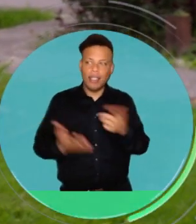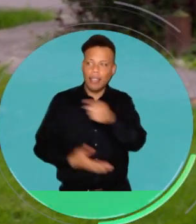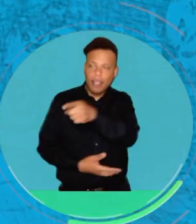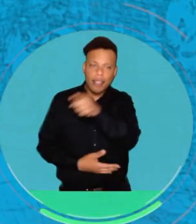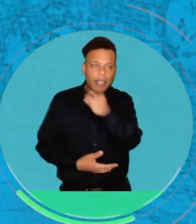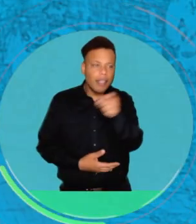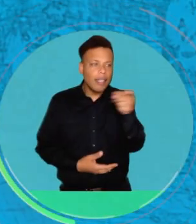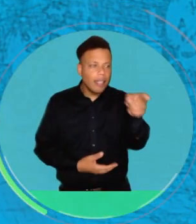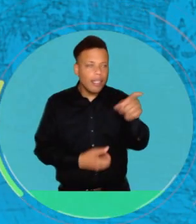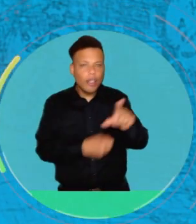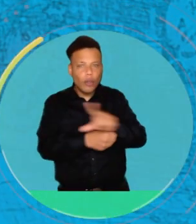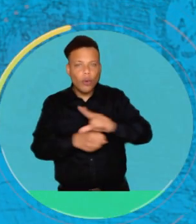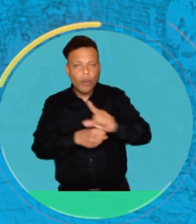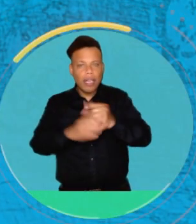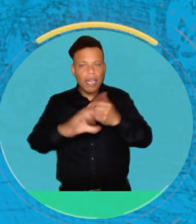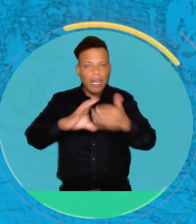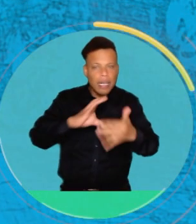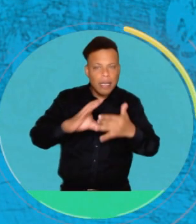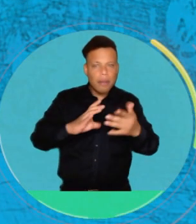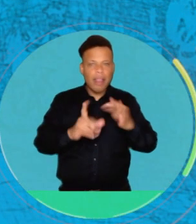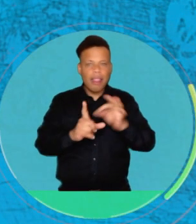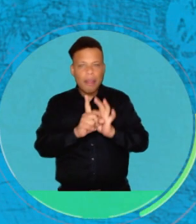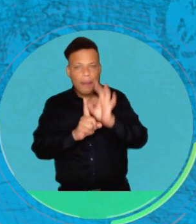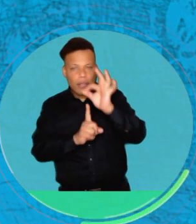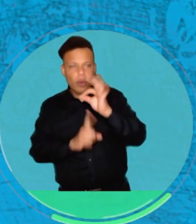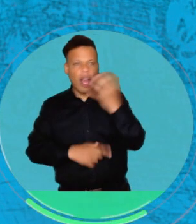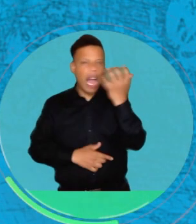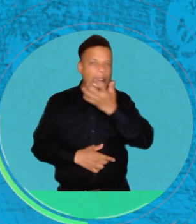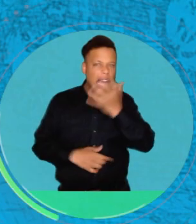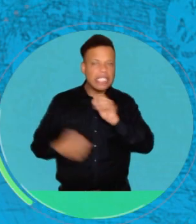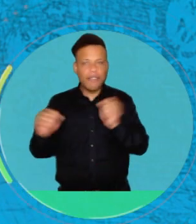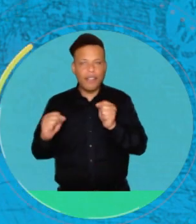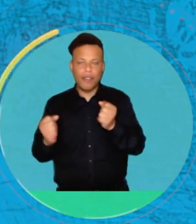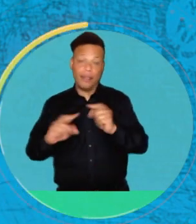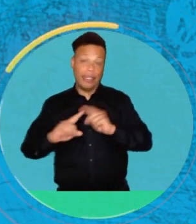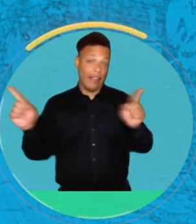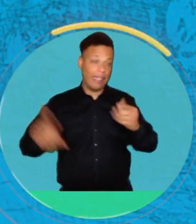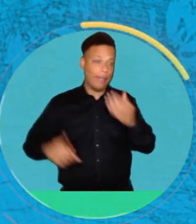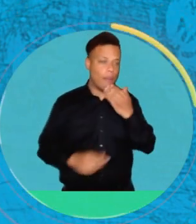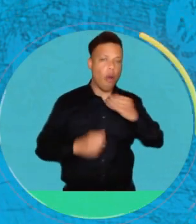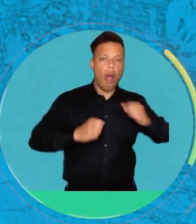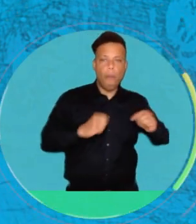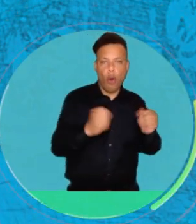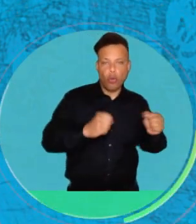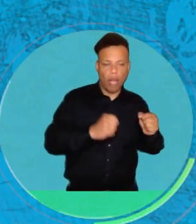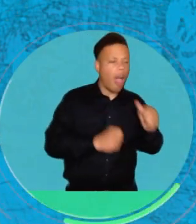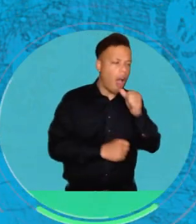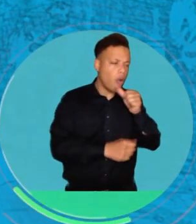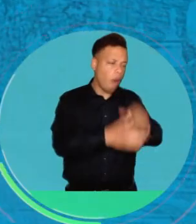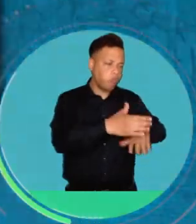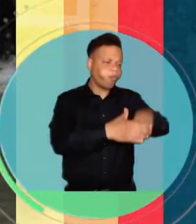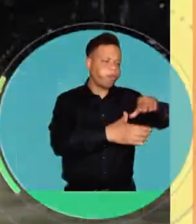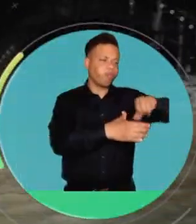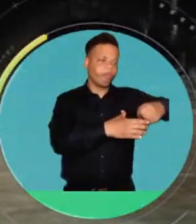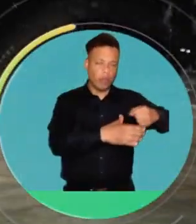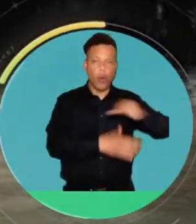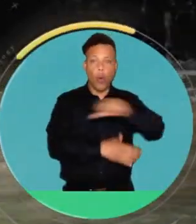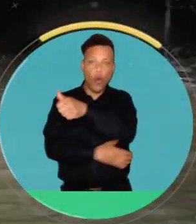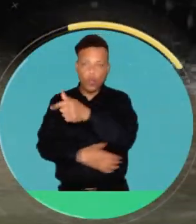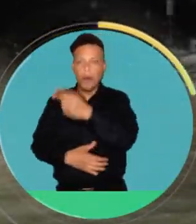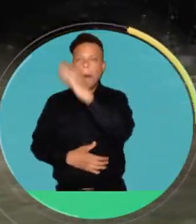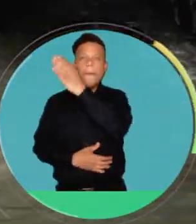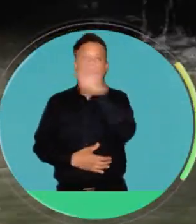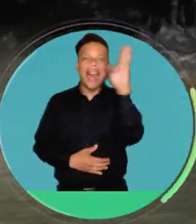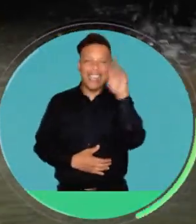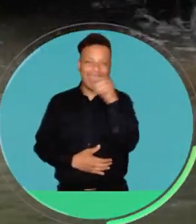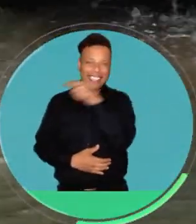las características climatológicas de la zona. Entonces no es lo mismo por lo menos yo almacenar agua en Bogotá almacenar agua,